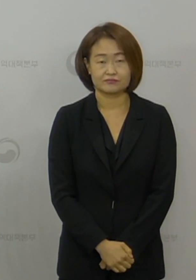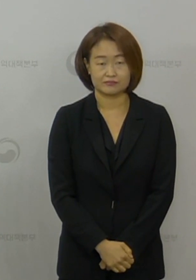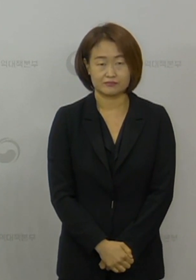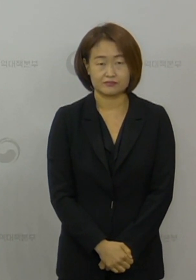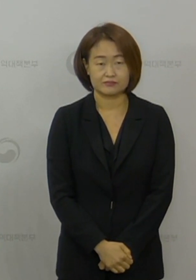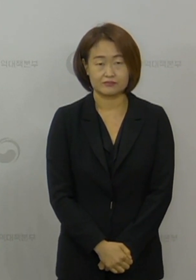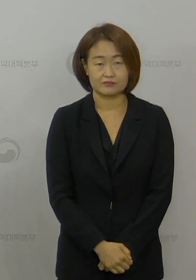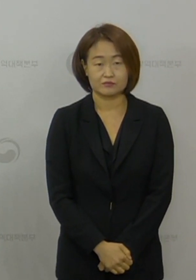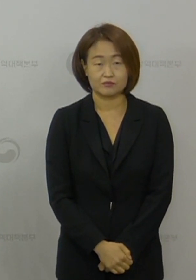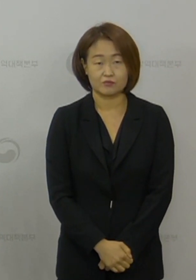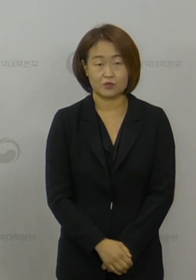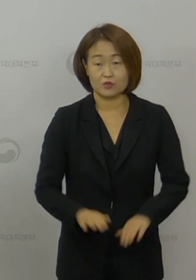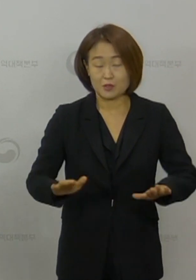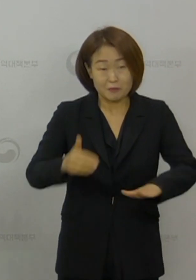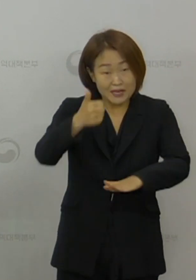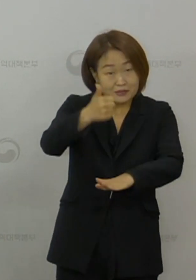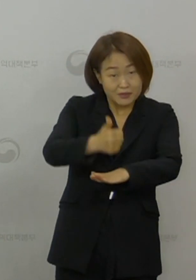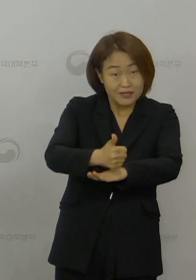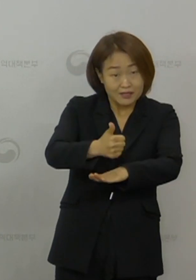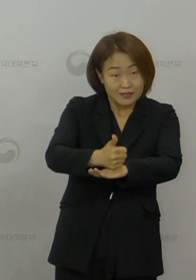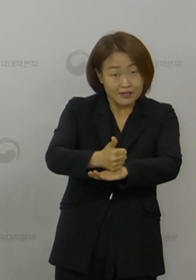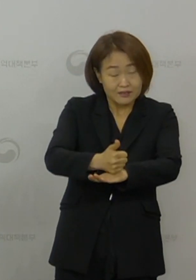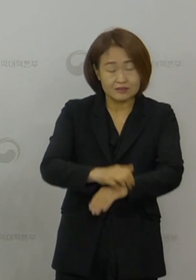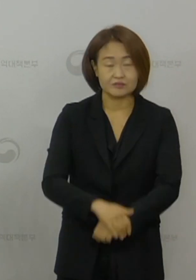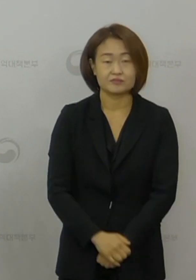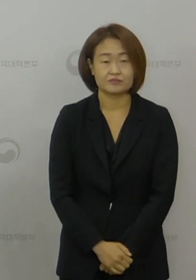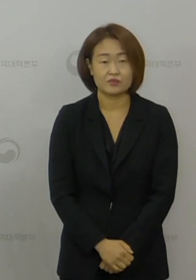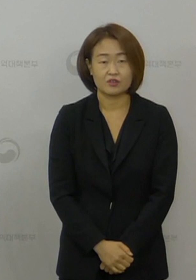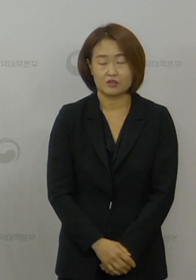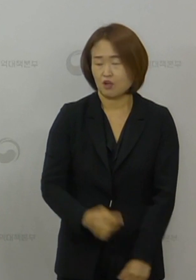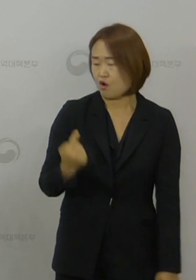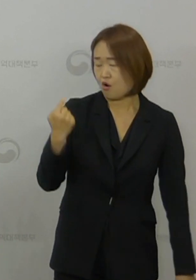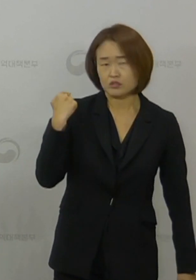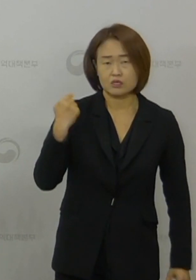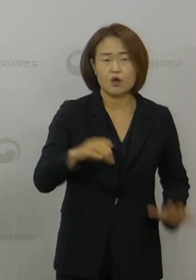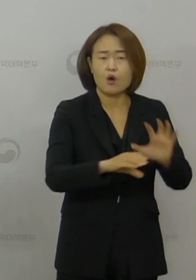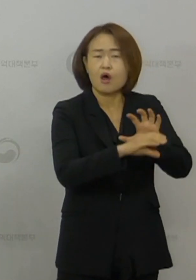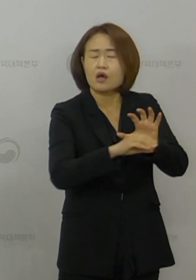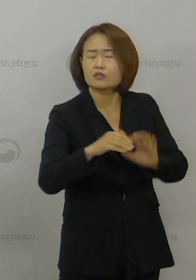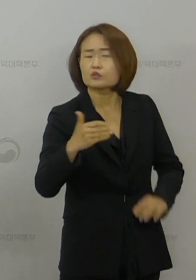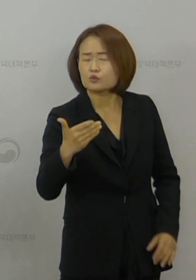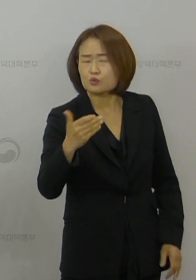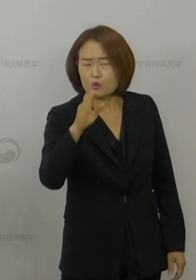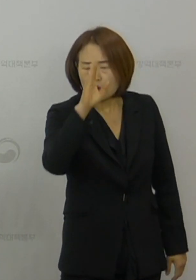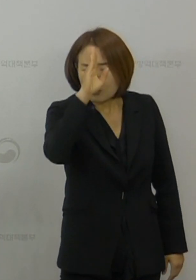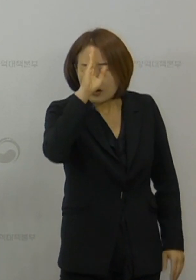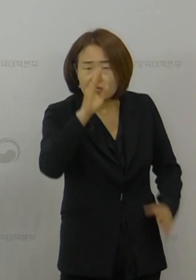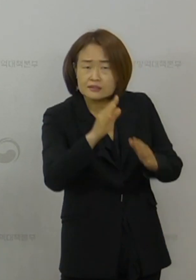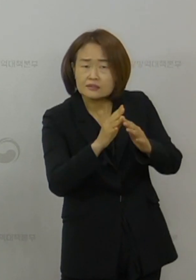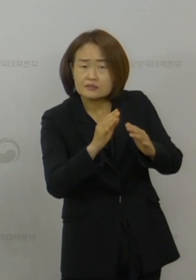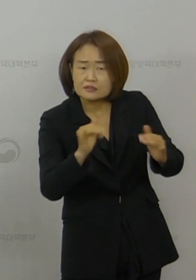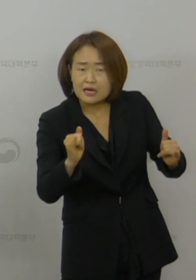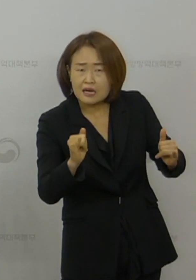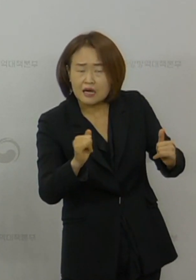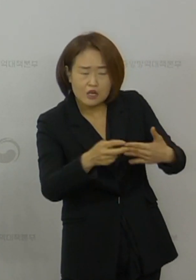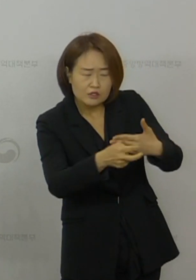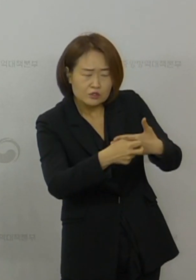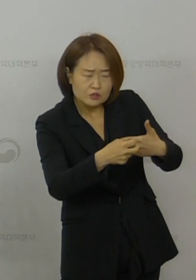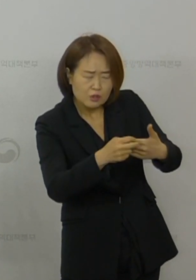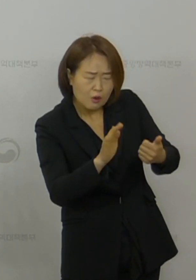브리핑 마지막으로 어제 코로나19 환자를 진료하던 중에